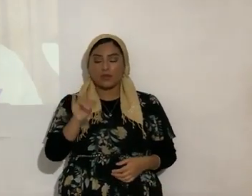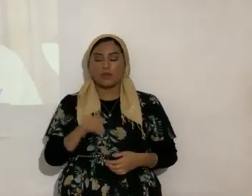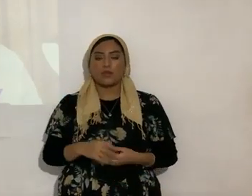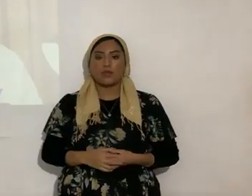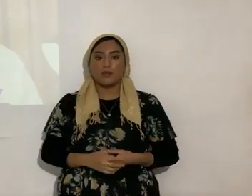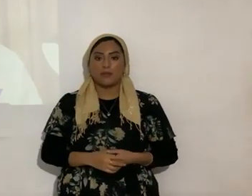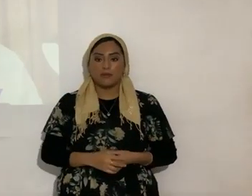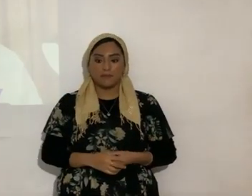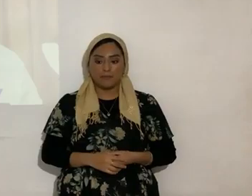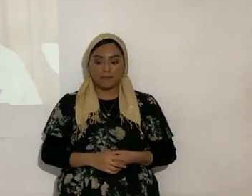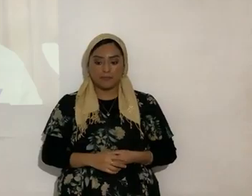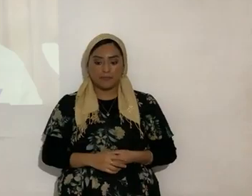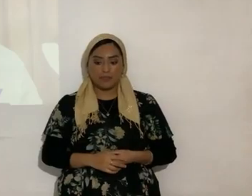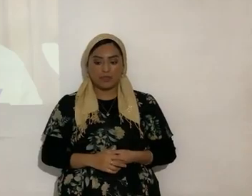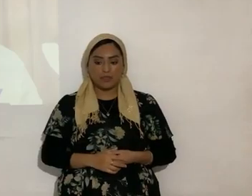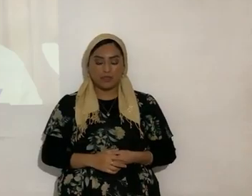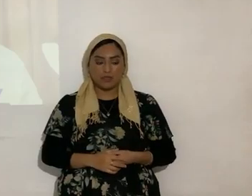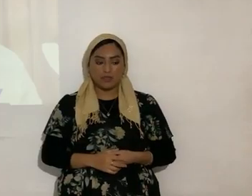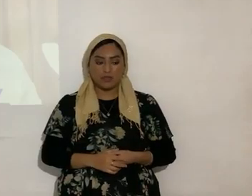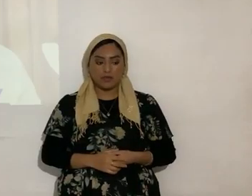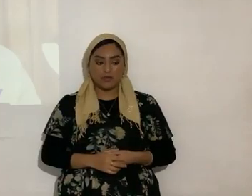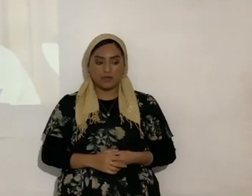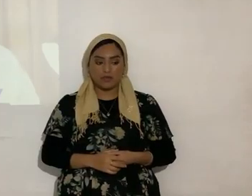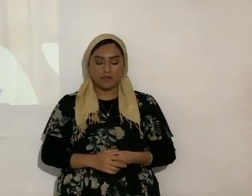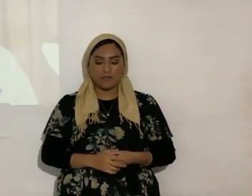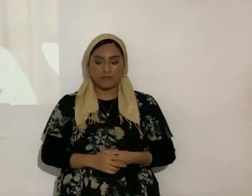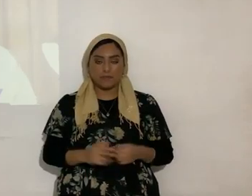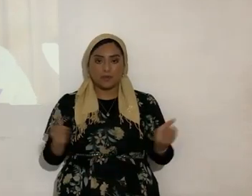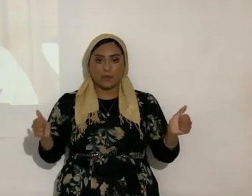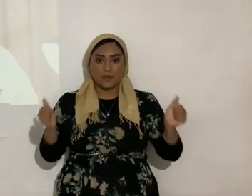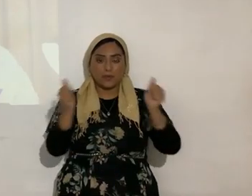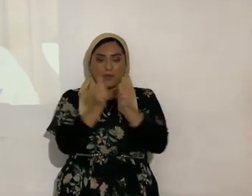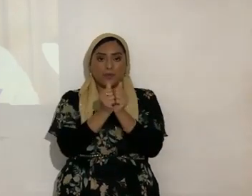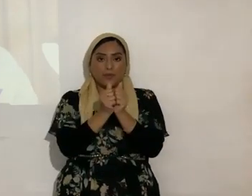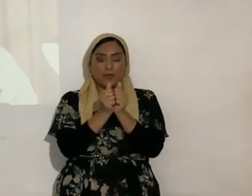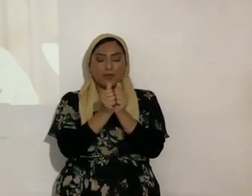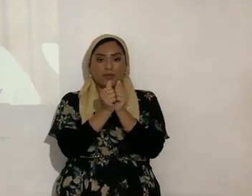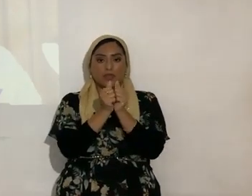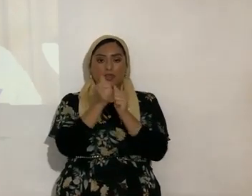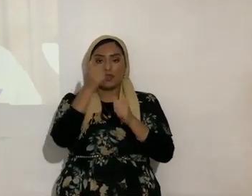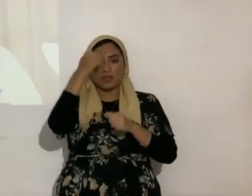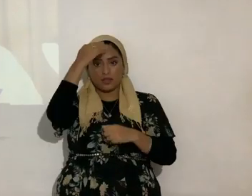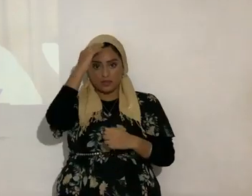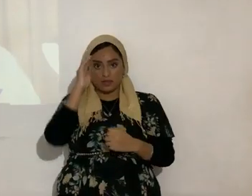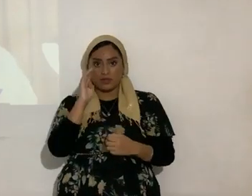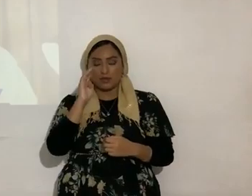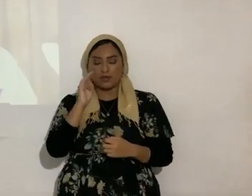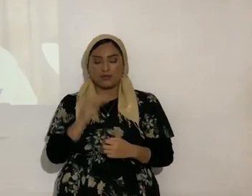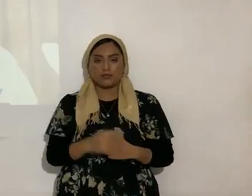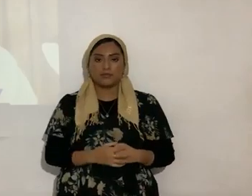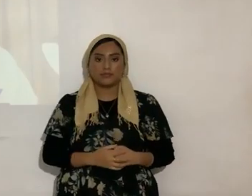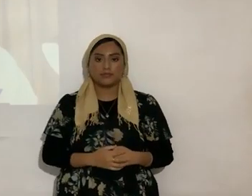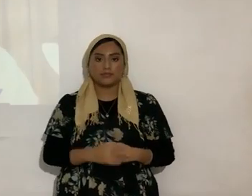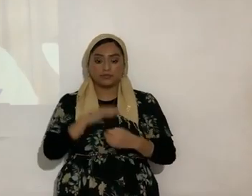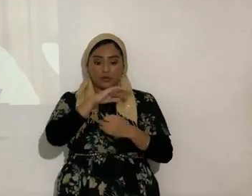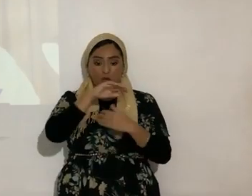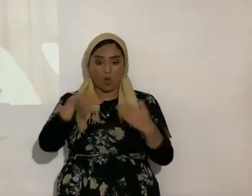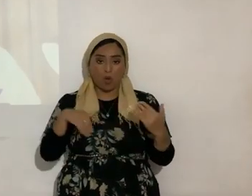eternidad, ¿de acuerdo? Con Elohim. Y vea qué bonito. Todas las cosas por Él